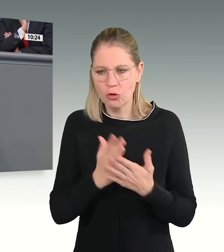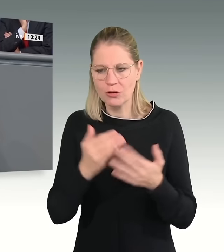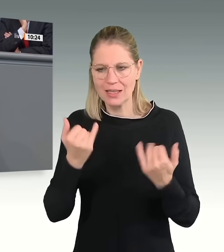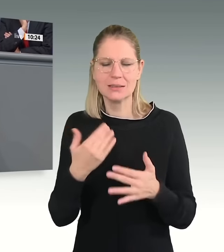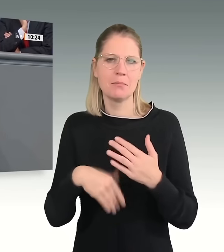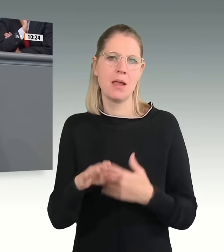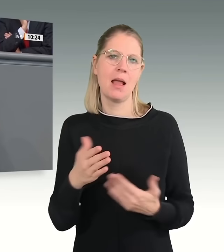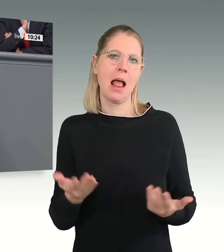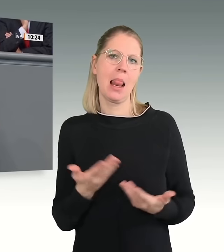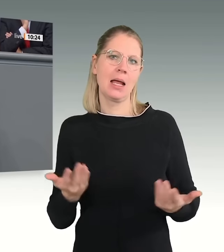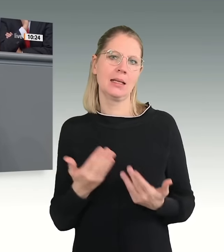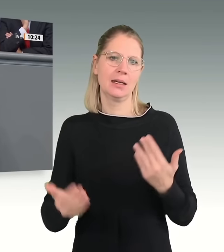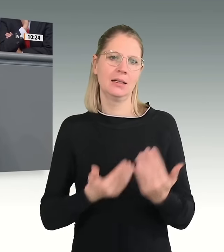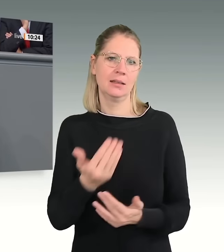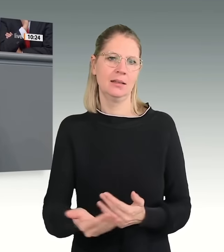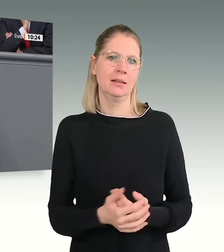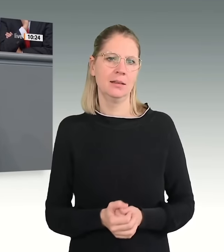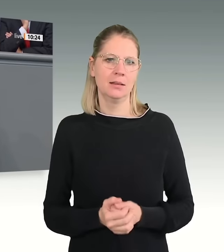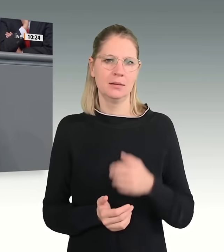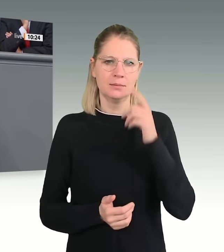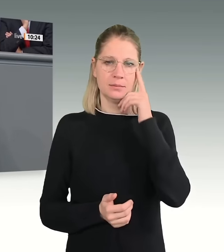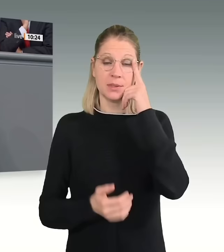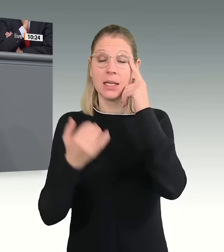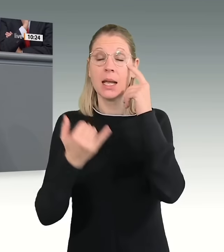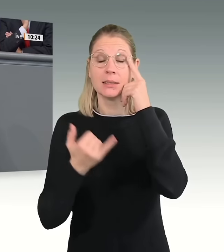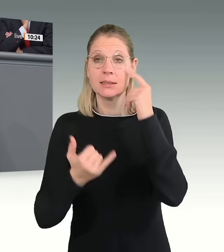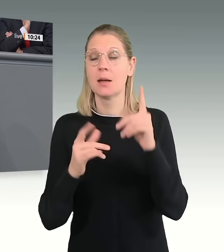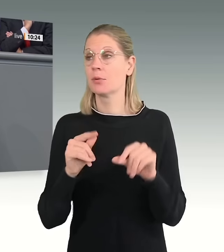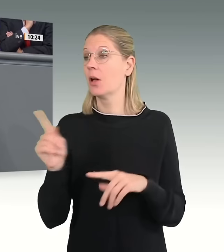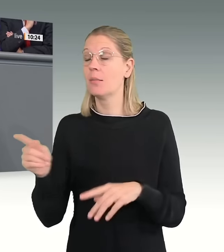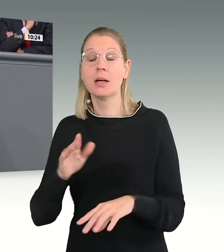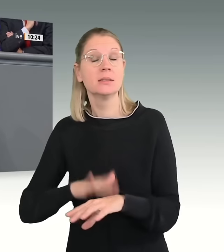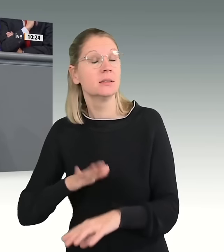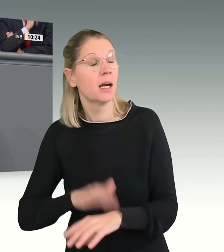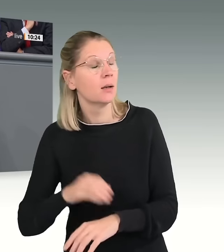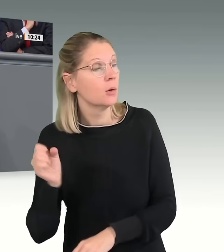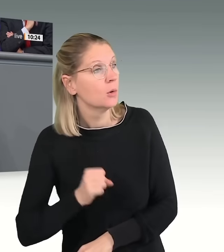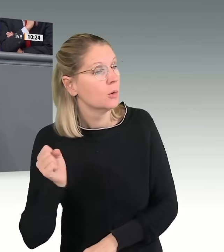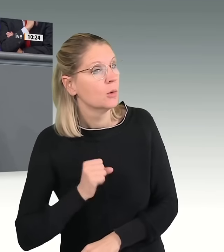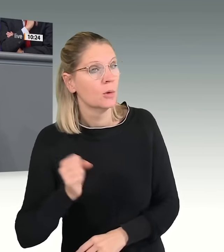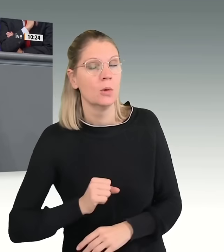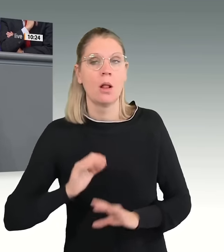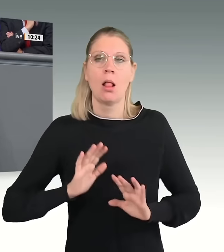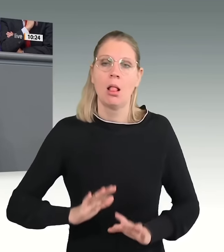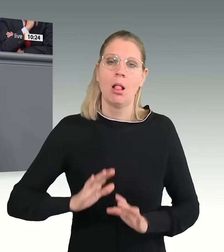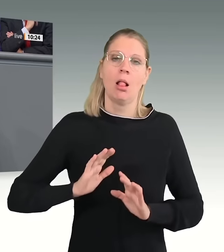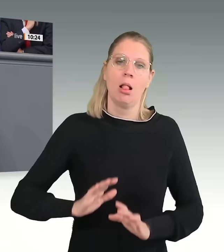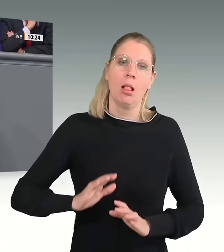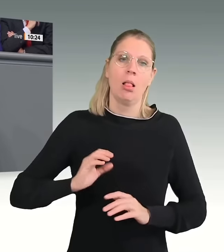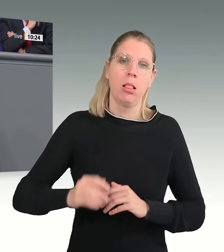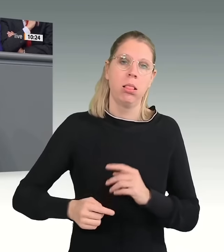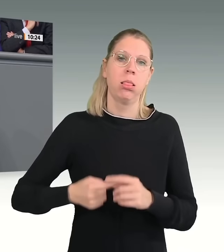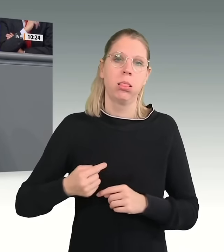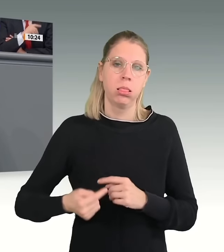Sie da an den Tag legen, tatsächlich erschreckend ist und deutet auch vor allem auf den Zustand innerhalb Ihrer Koalition hin,